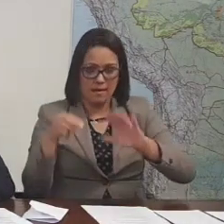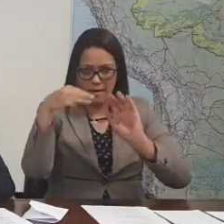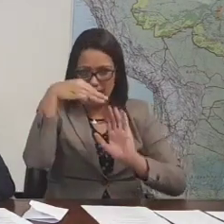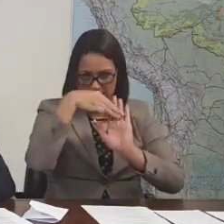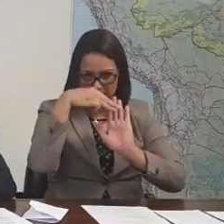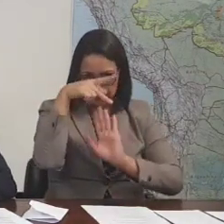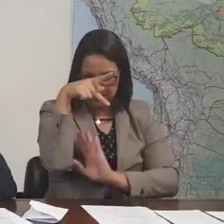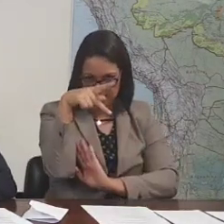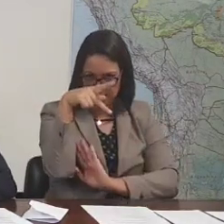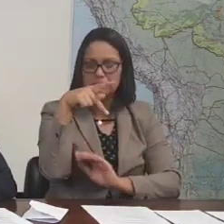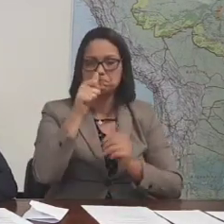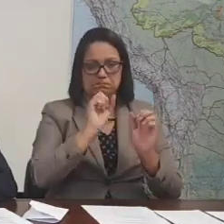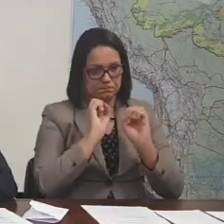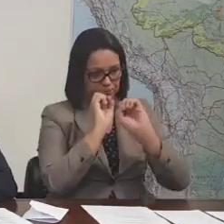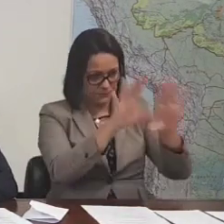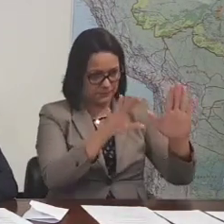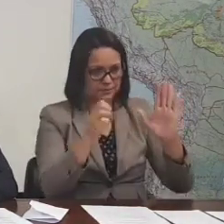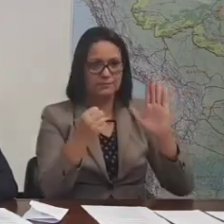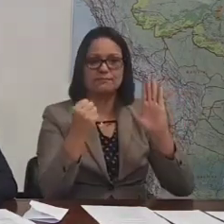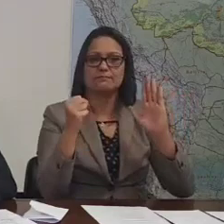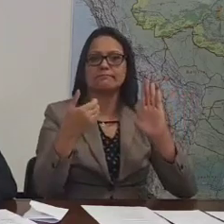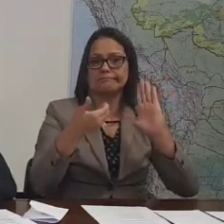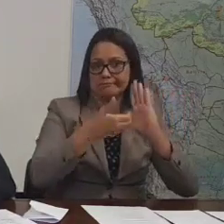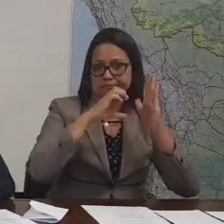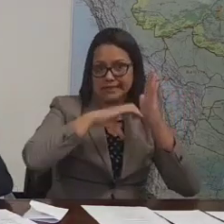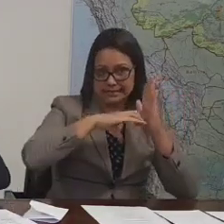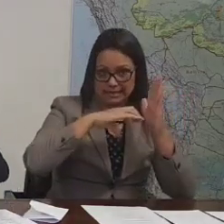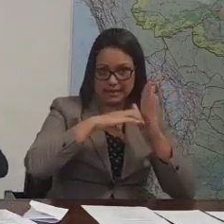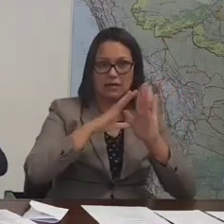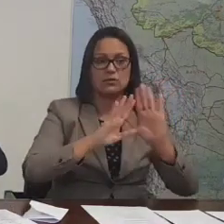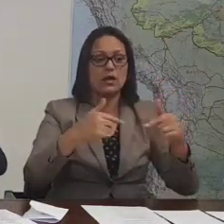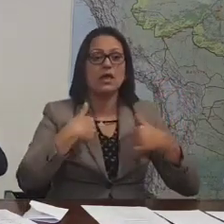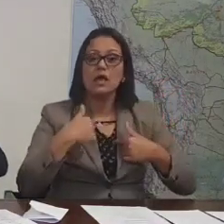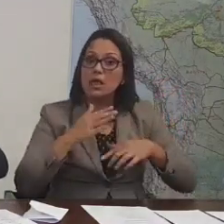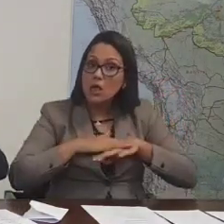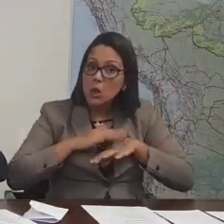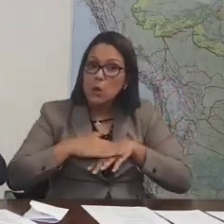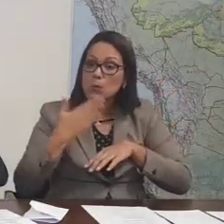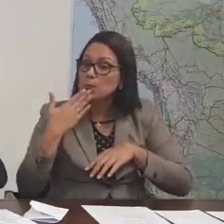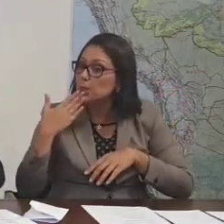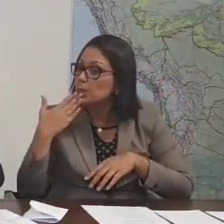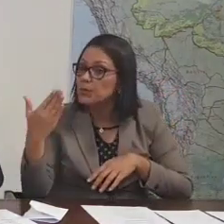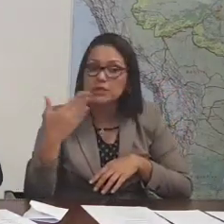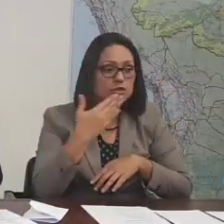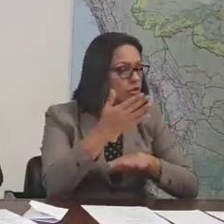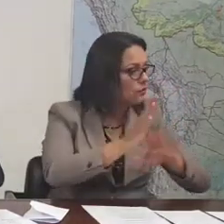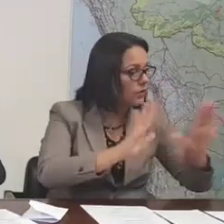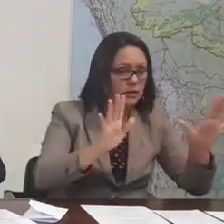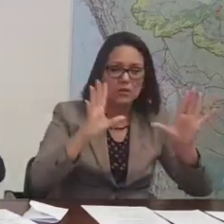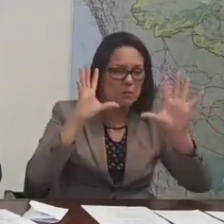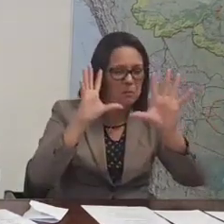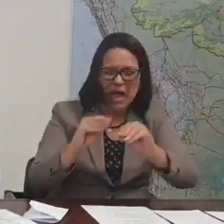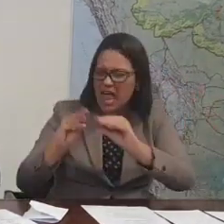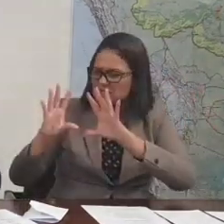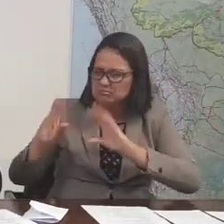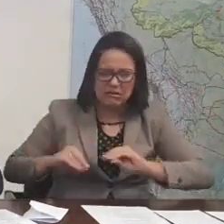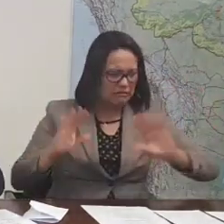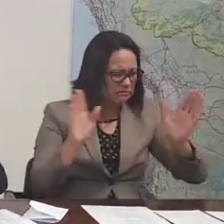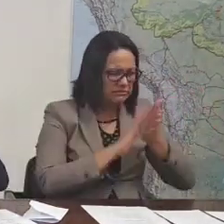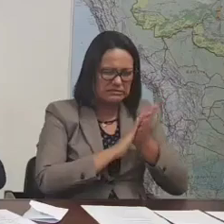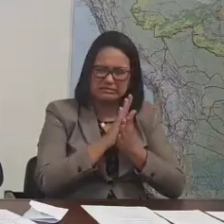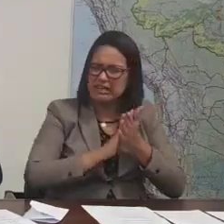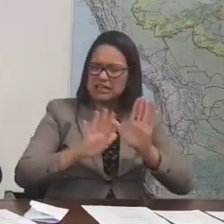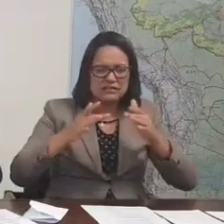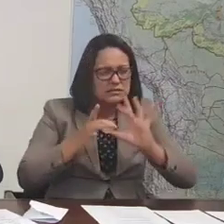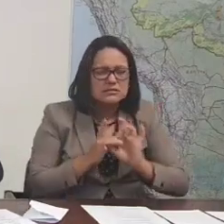O que aconteceu? A decisão do governo, minha, falei ao pessoal, não criem problemas, não apresente destaque,